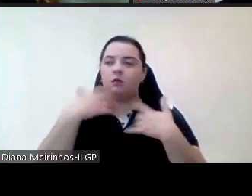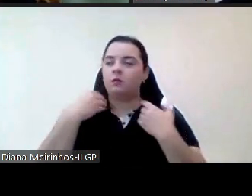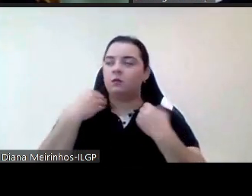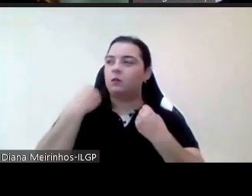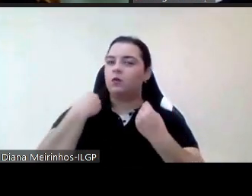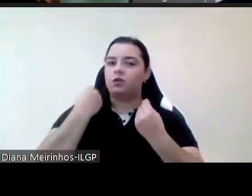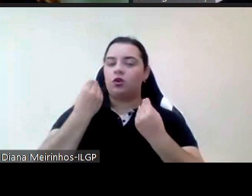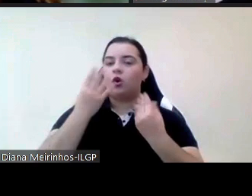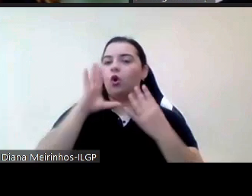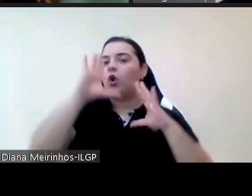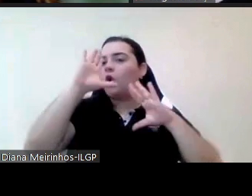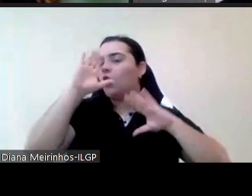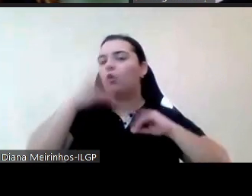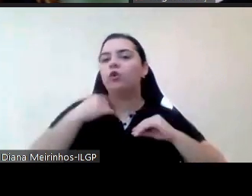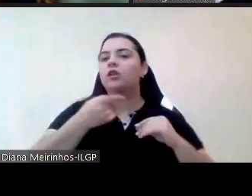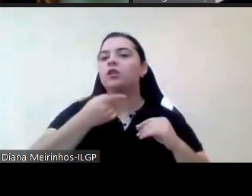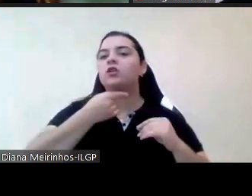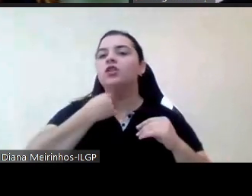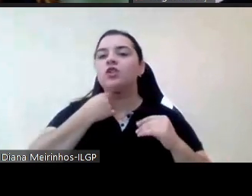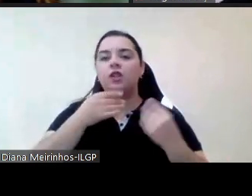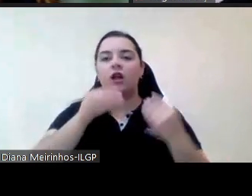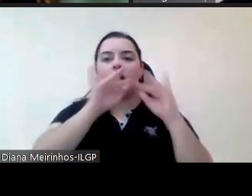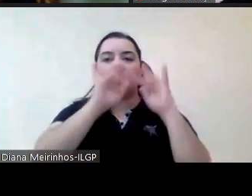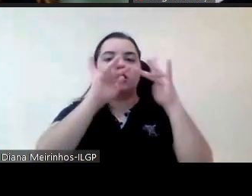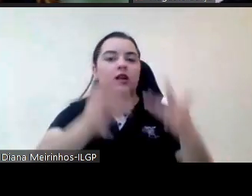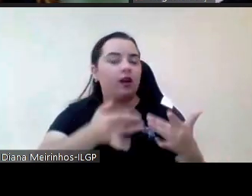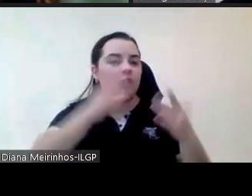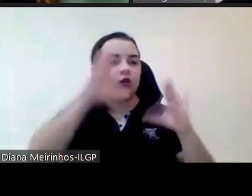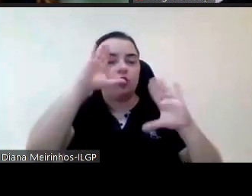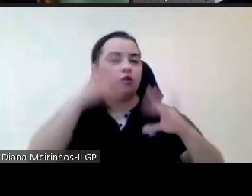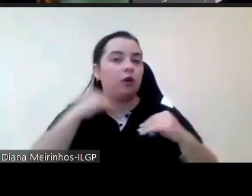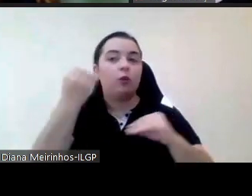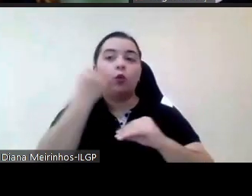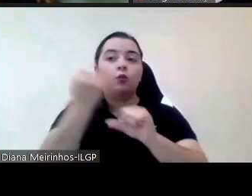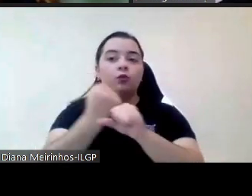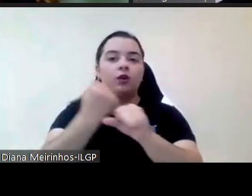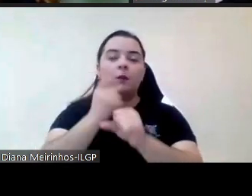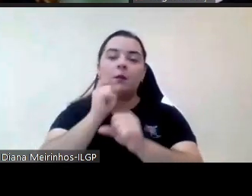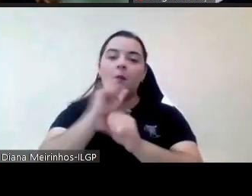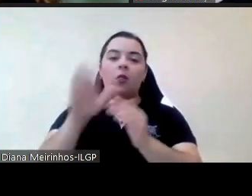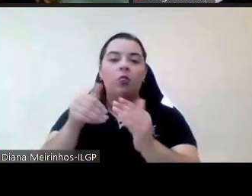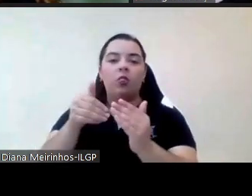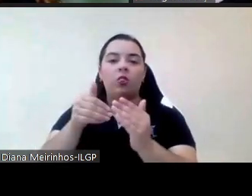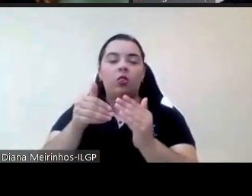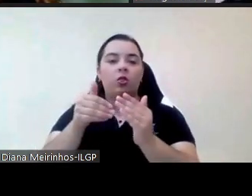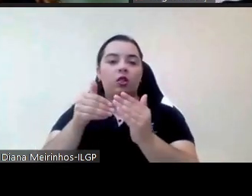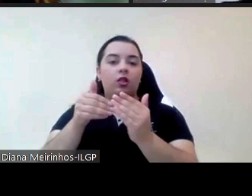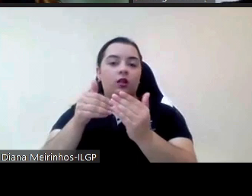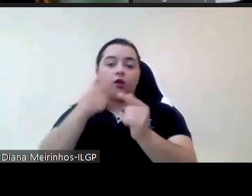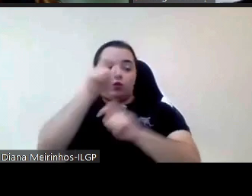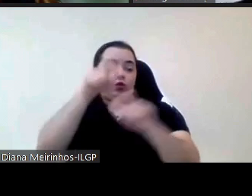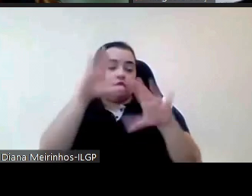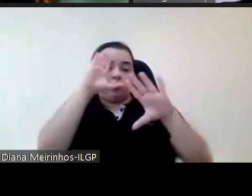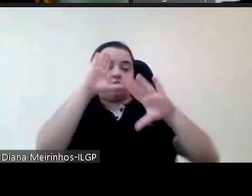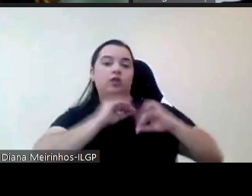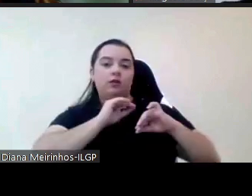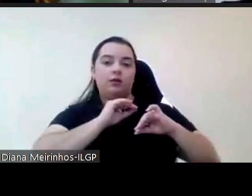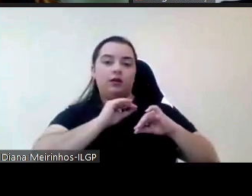vezes um motivo de exclusão no exercício da cidadania que seja um motivo dissuasor da utilização dos serviços